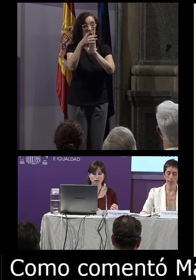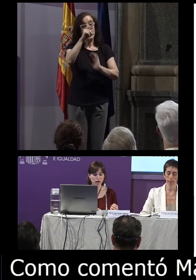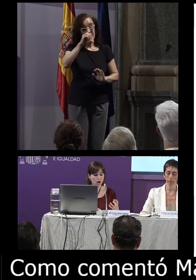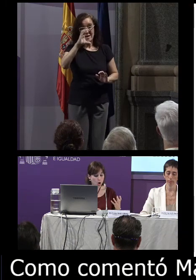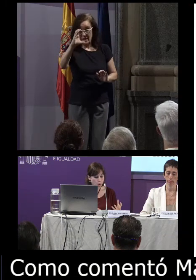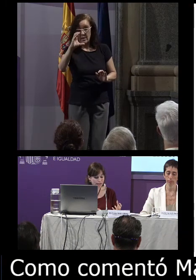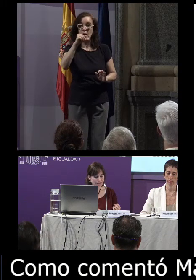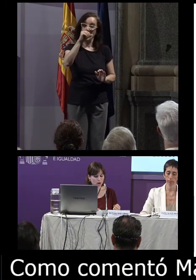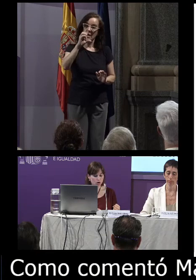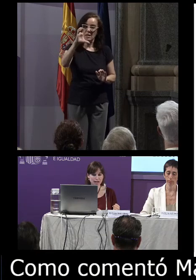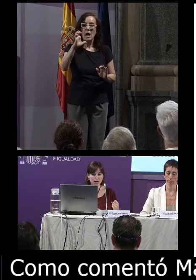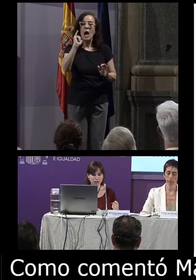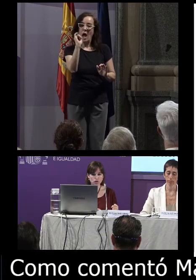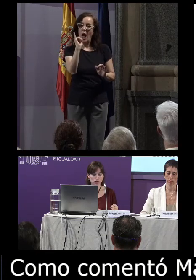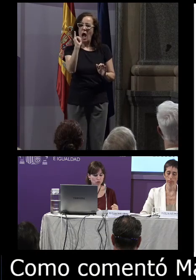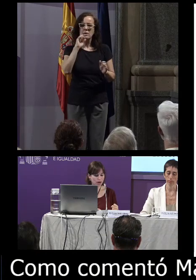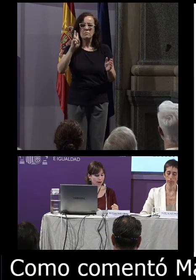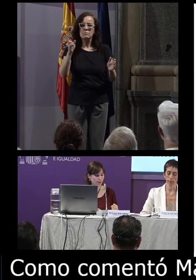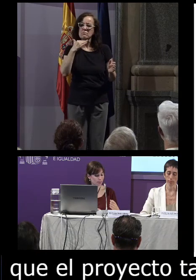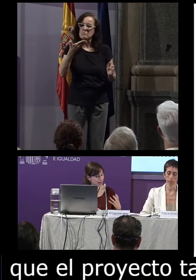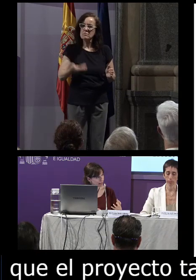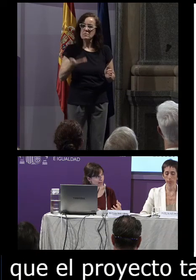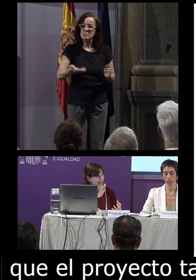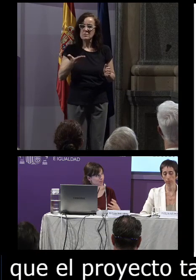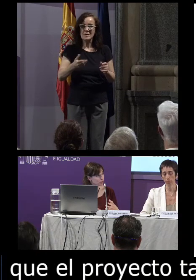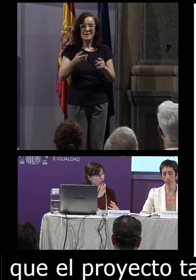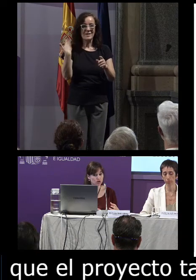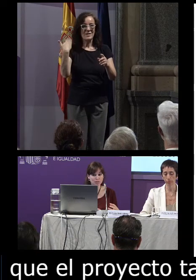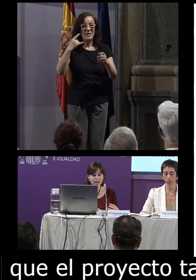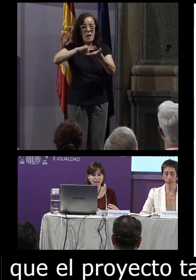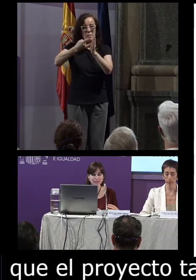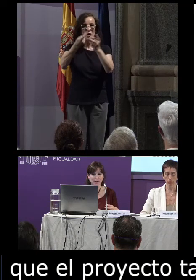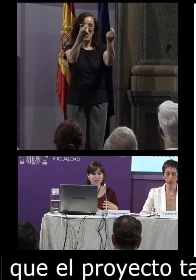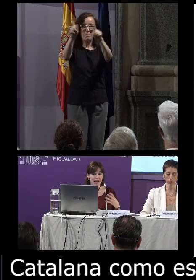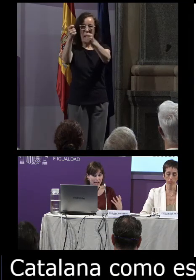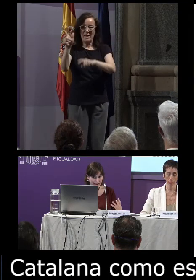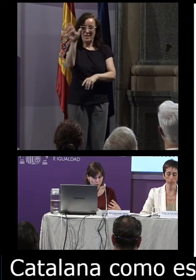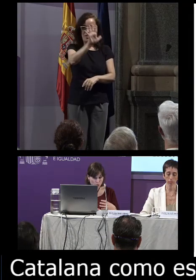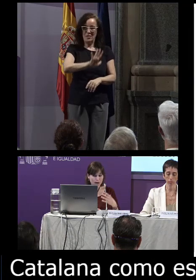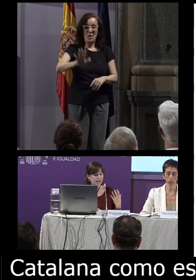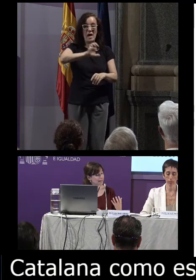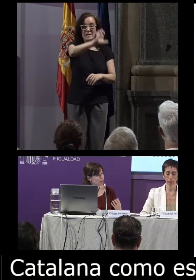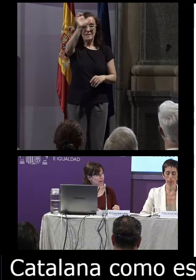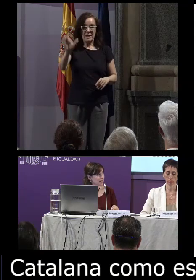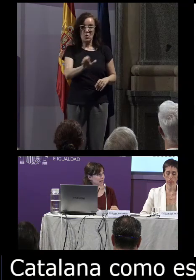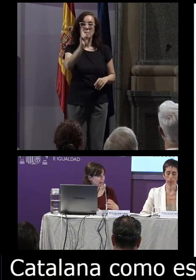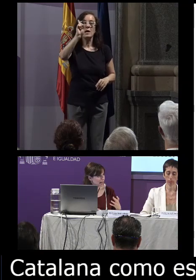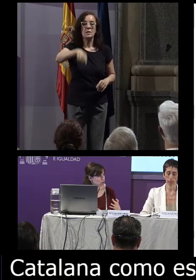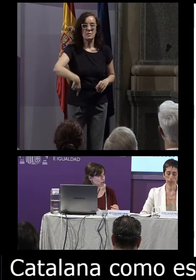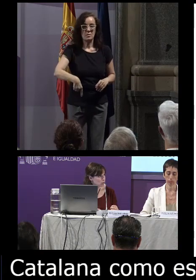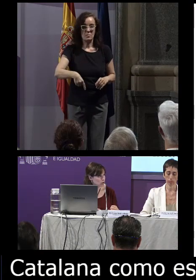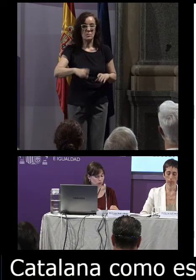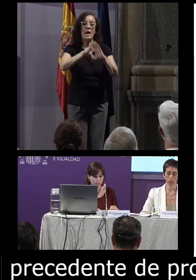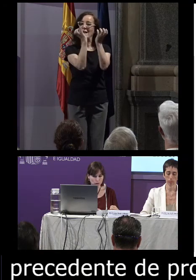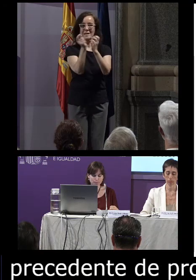como española cuenta con el valioso precedente de proyectos similares en Europa y también en el